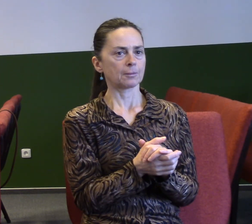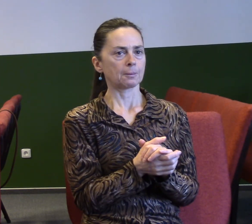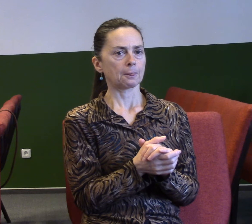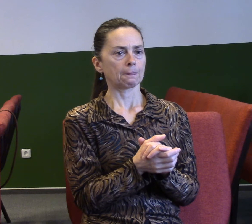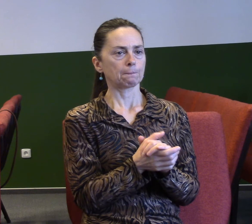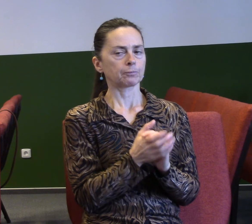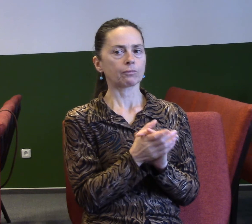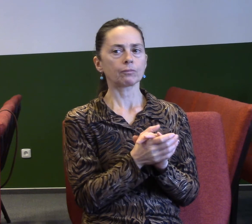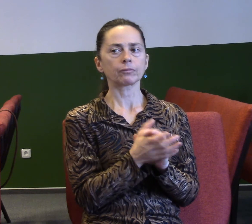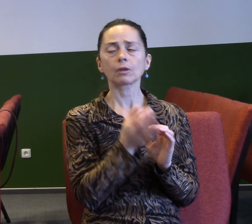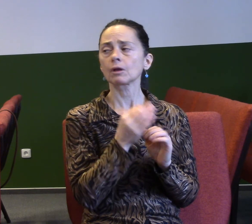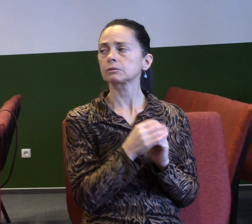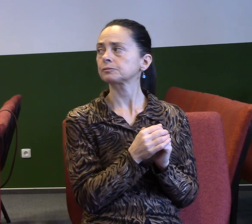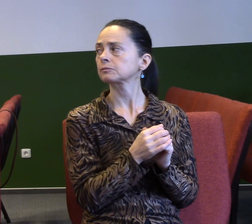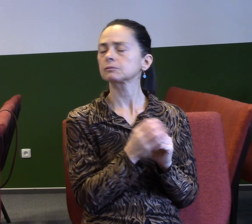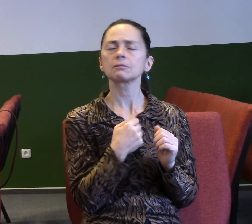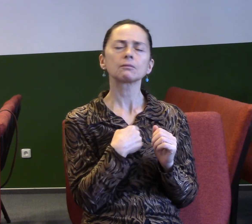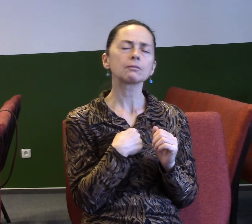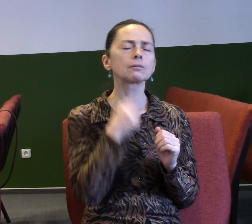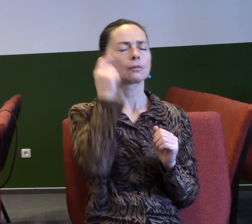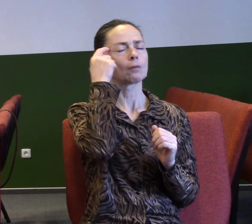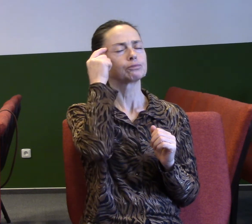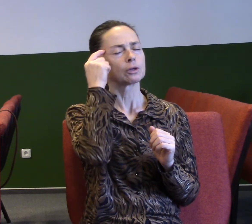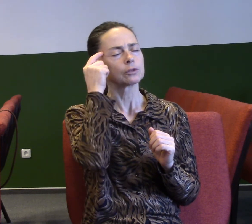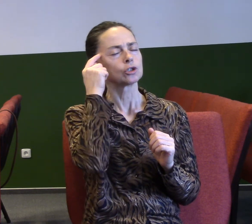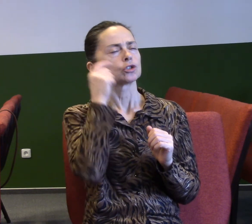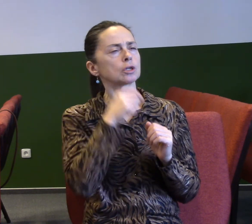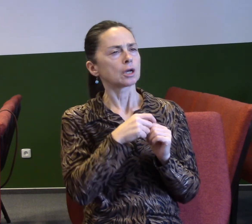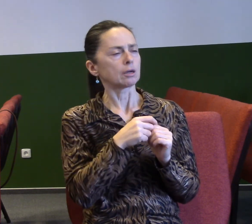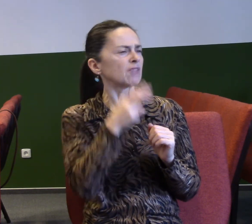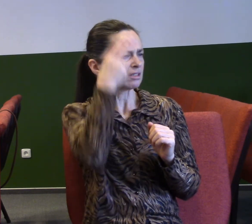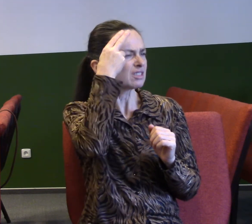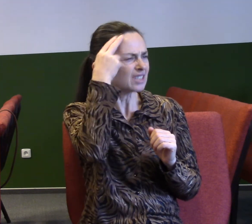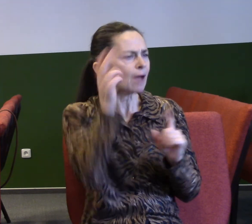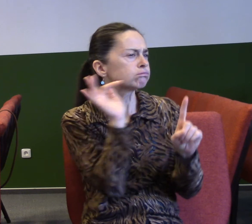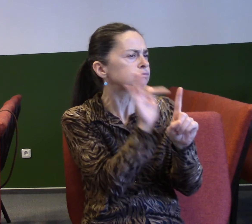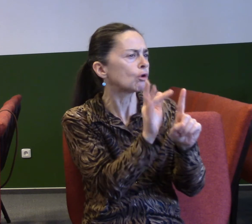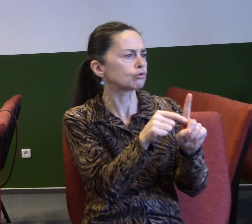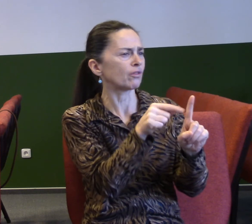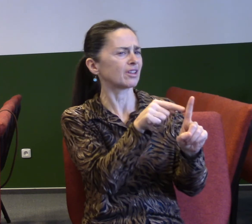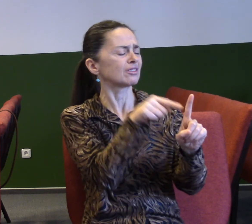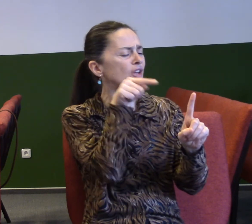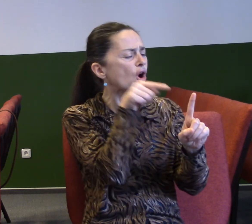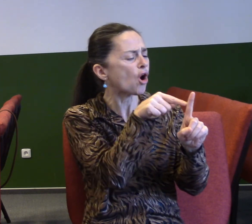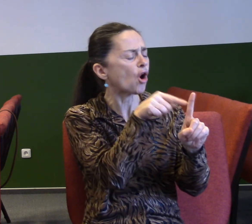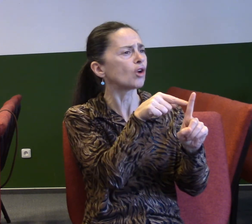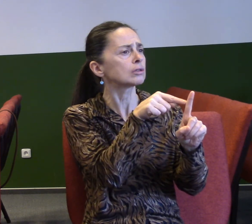A když jsem přemýšlel na příběhem toho člověka, tak jsem si uvědomil, že ten člověk žije v hrozně velkém neodpuštění vůči lidem.